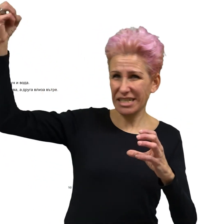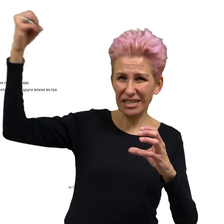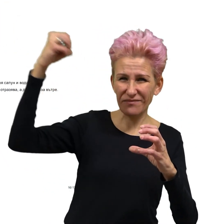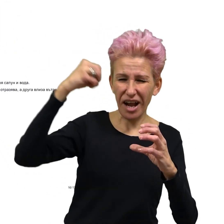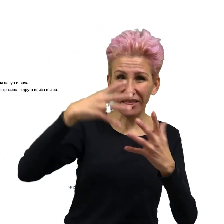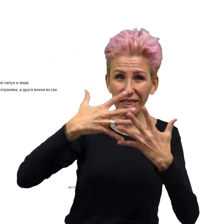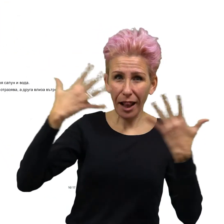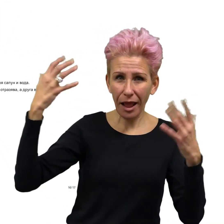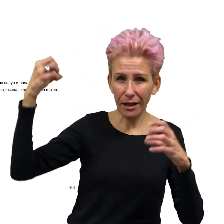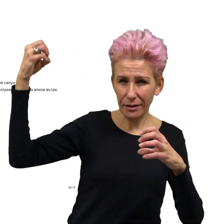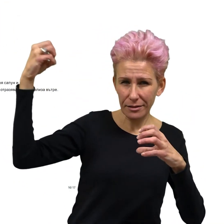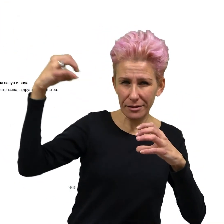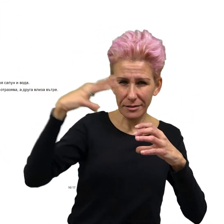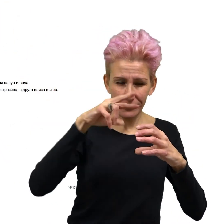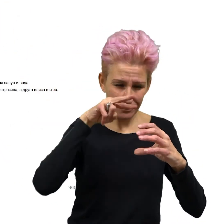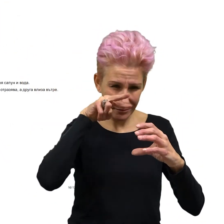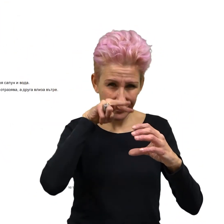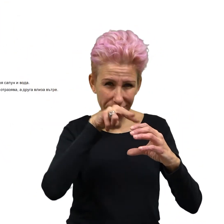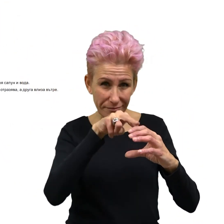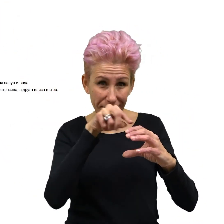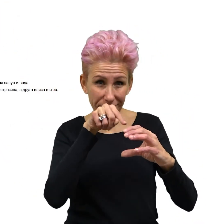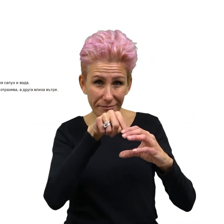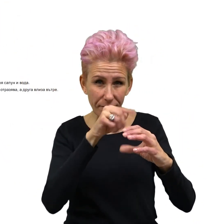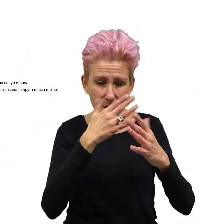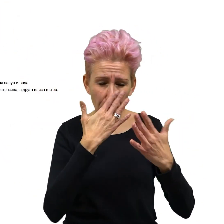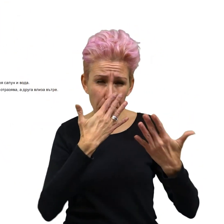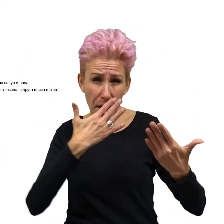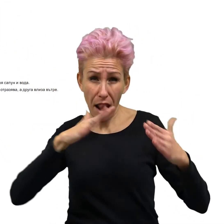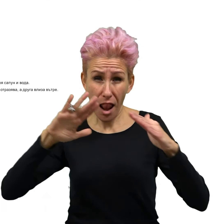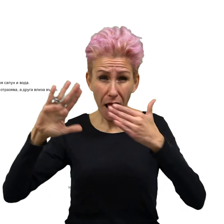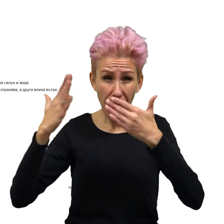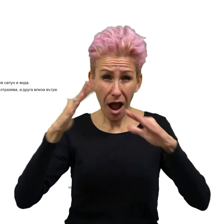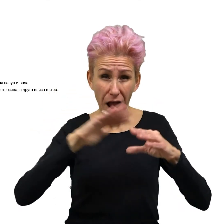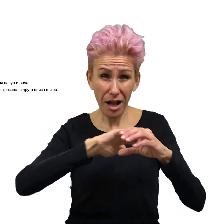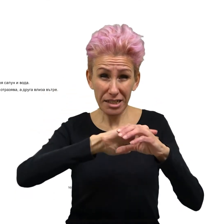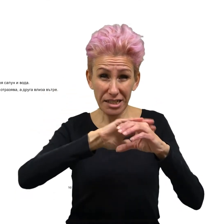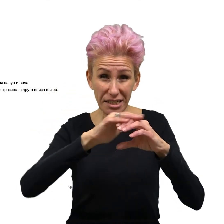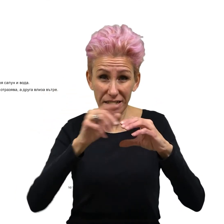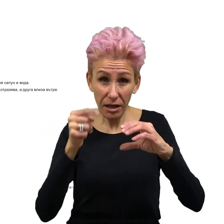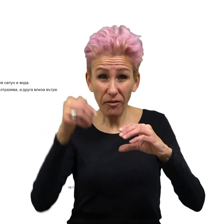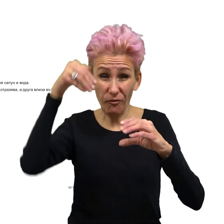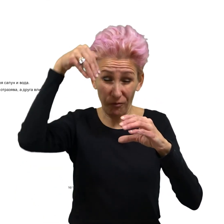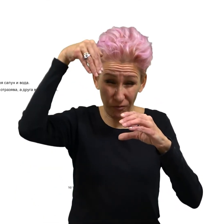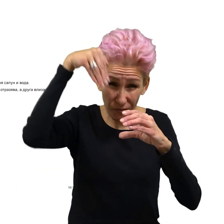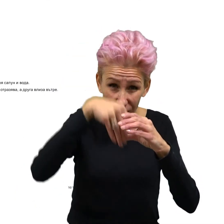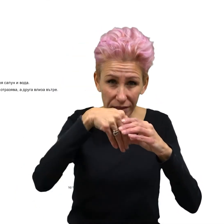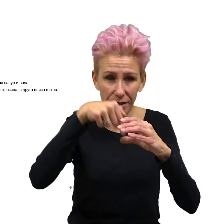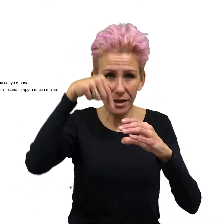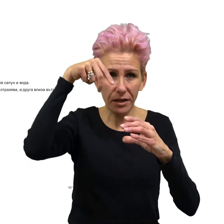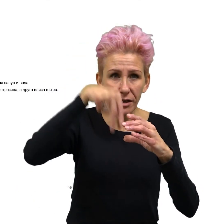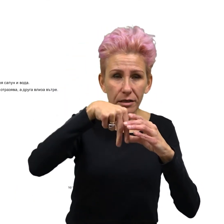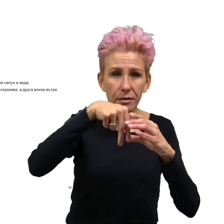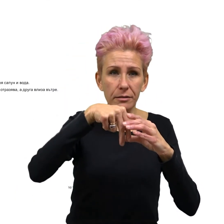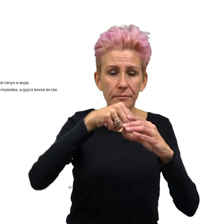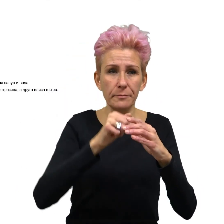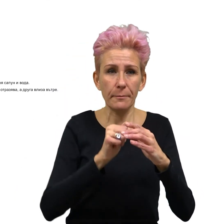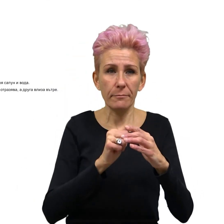Когато светлината стигне до повърхността на балончето, част от нея се отразява, а друга влиза вътре.